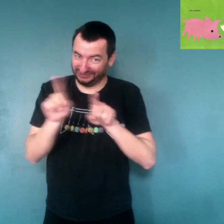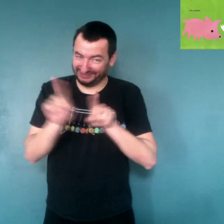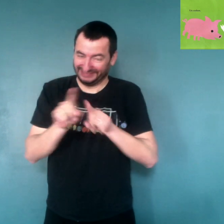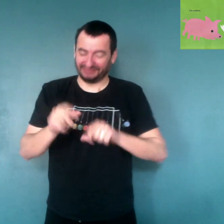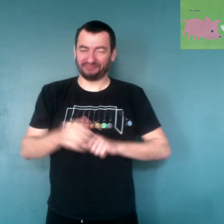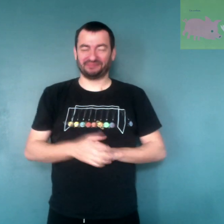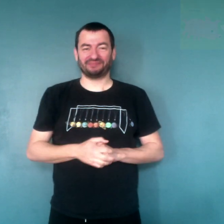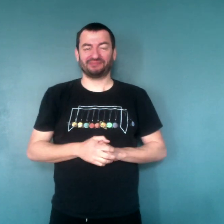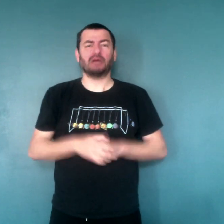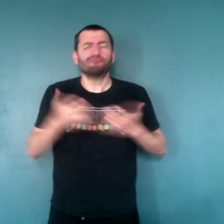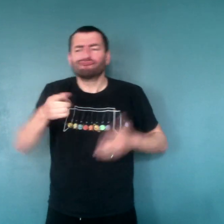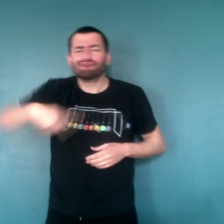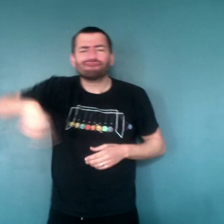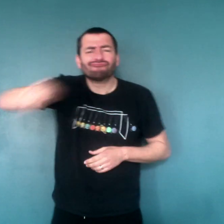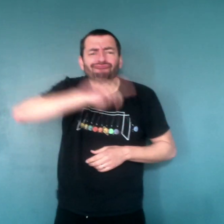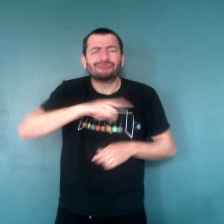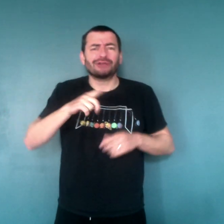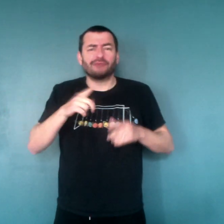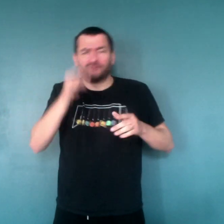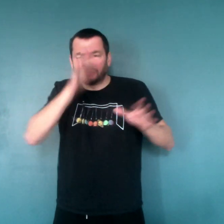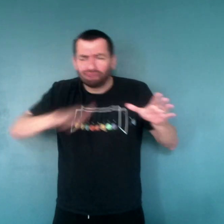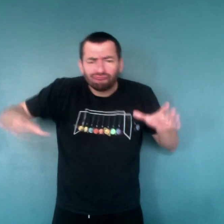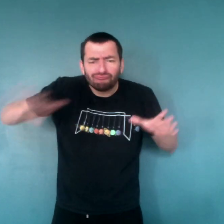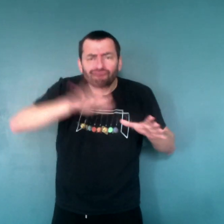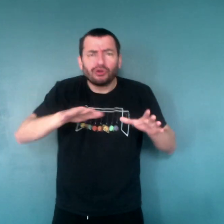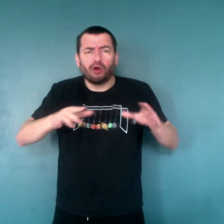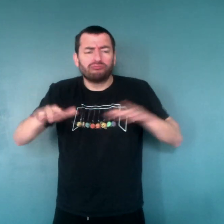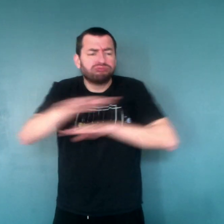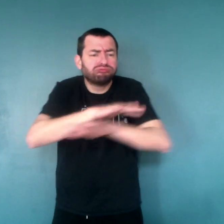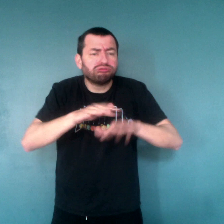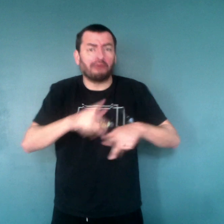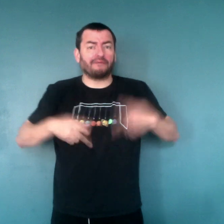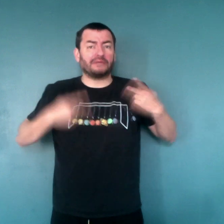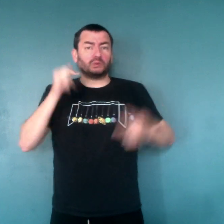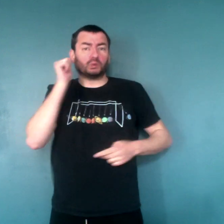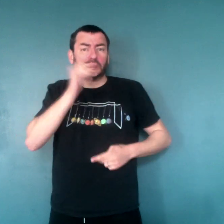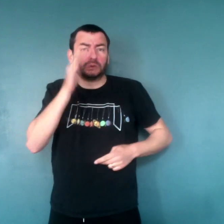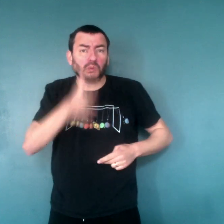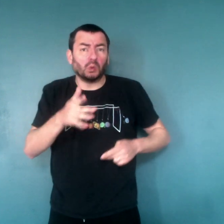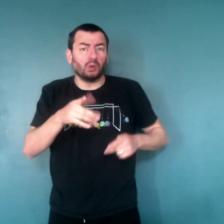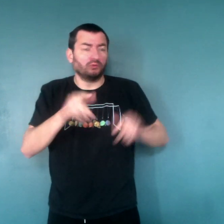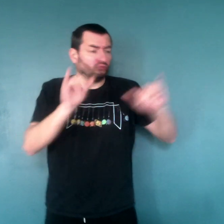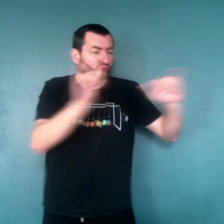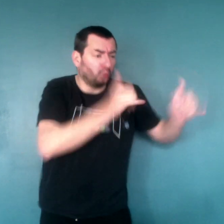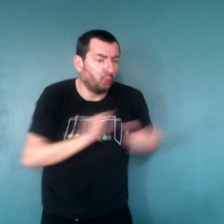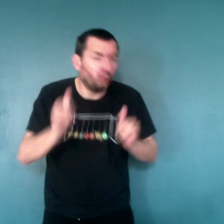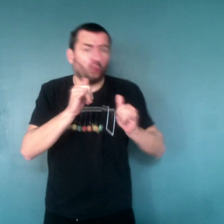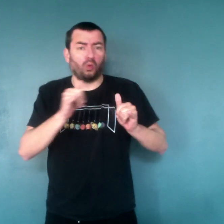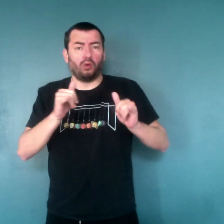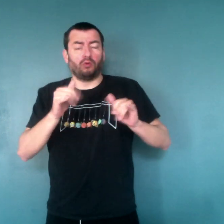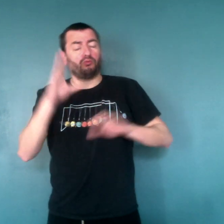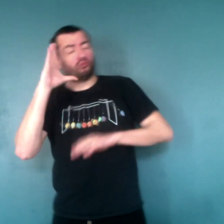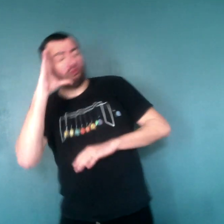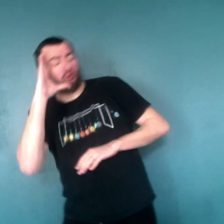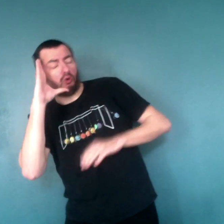sont mignons ! Tous vivent leur vie au quotidien dans la ferme. Ils jouent, ils